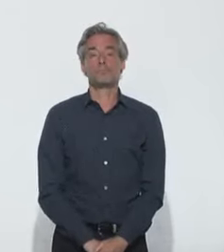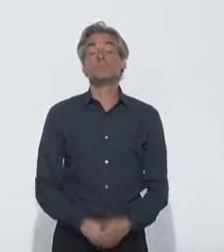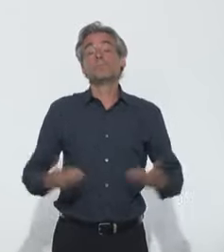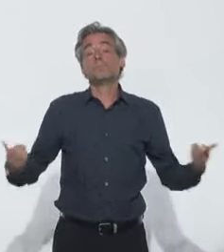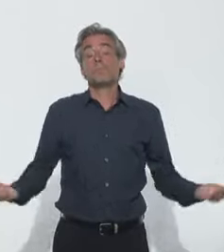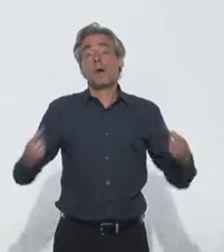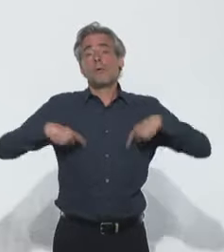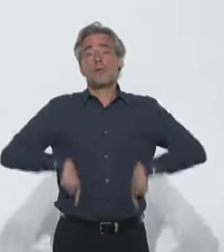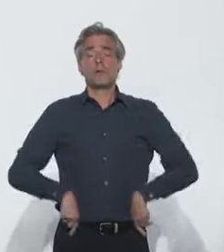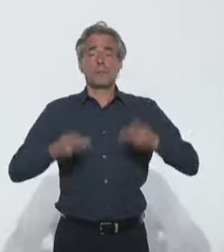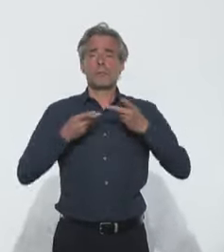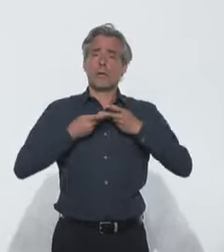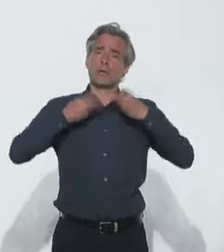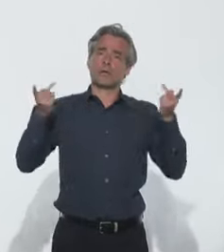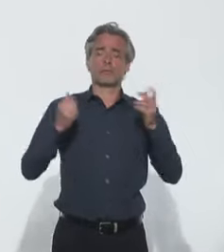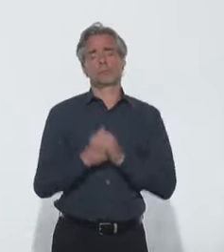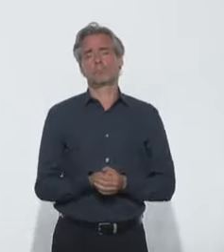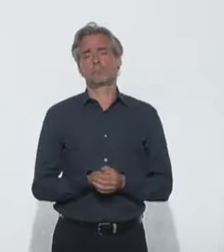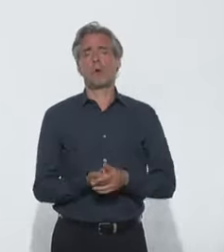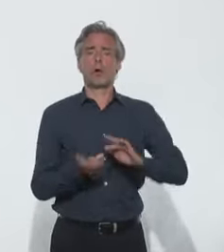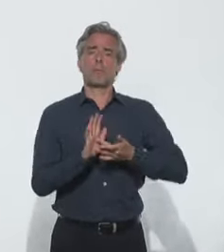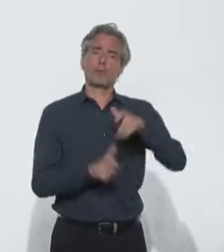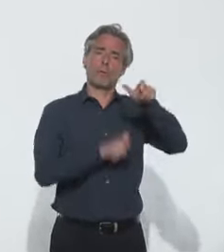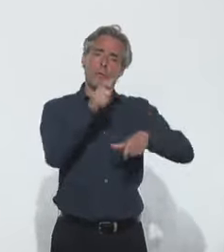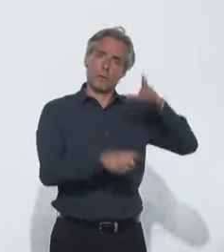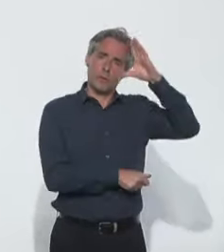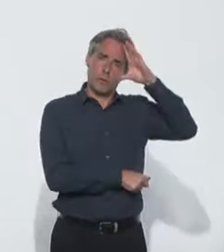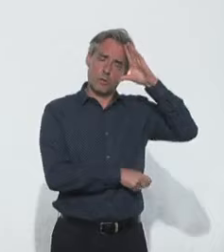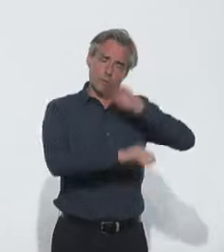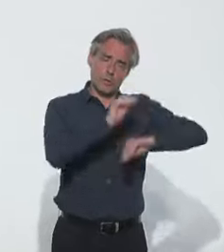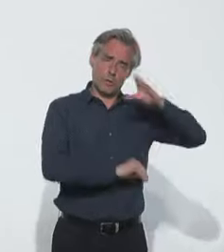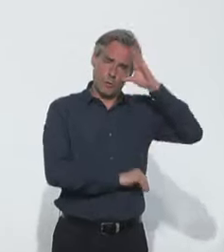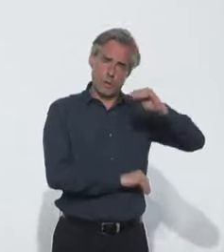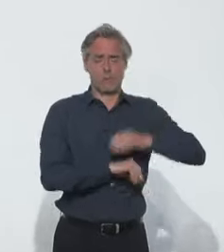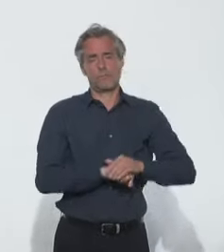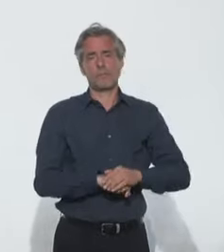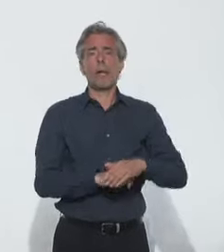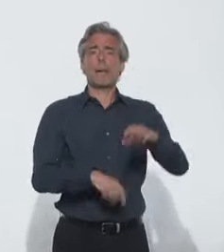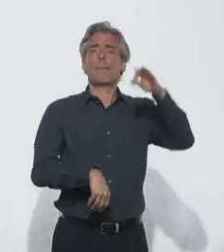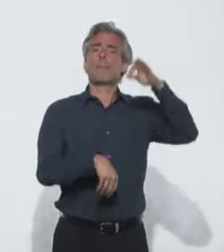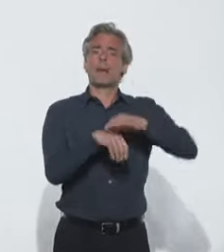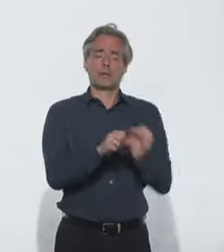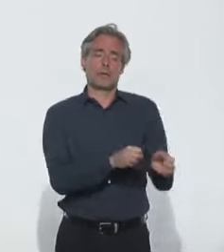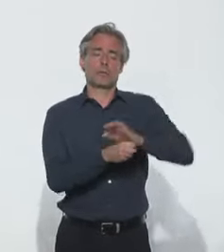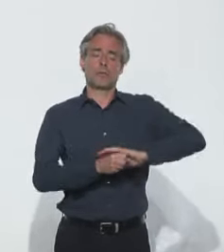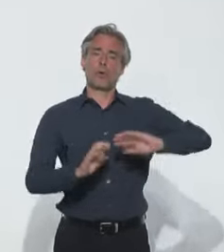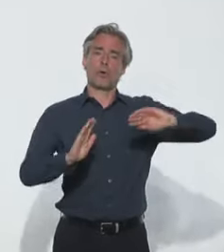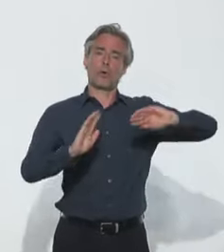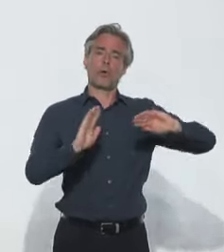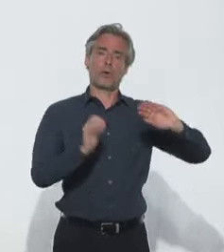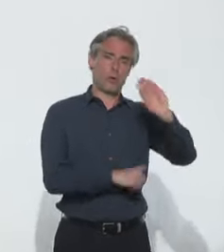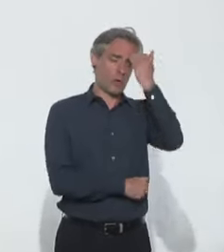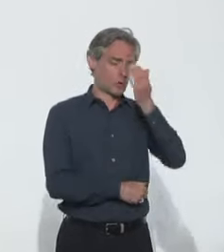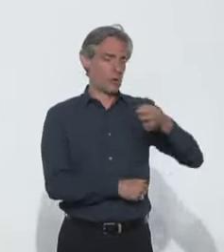Le gouvernement a décidé que pour tous les personnels soignants, la maladie Covid-19 sera reconnue automatiquement